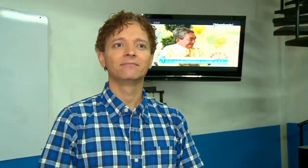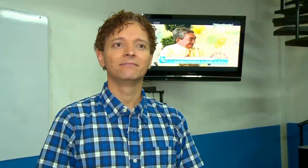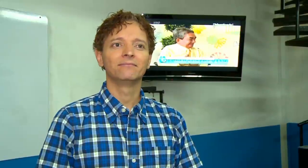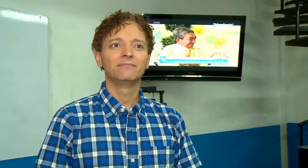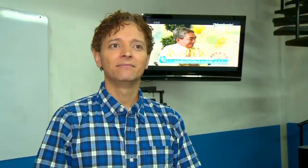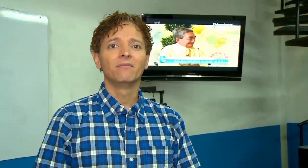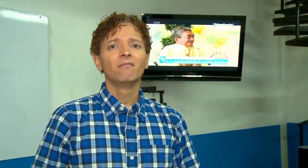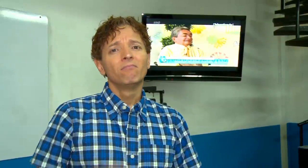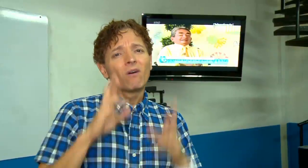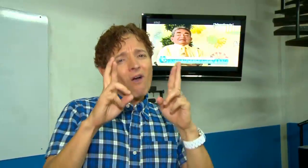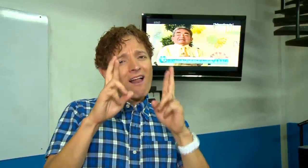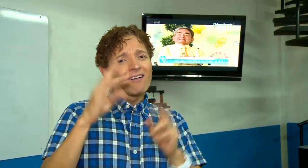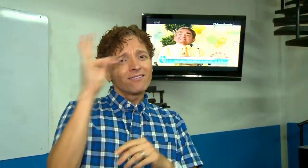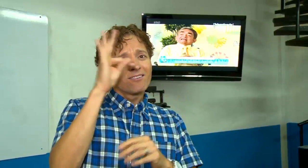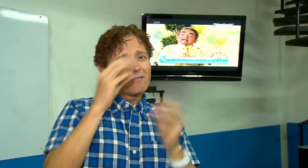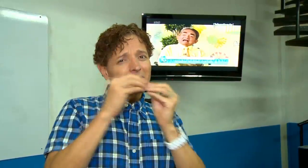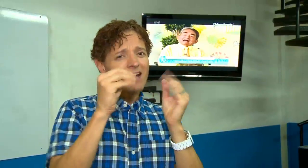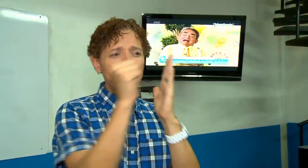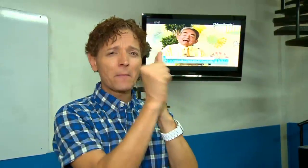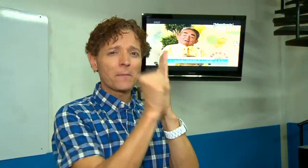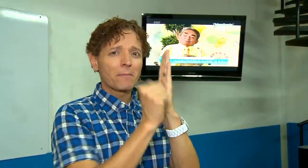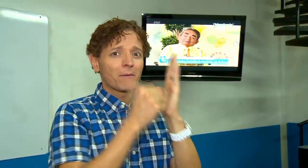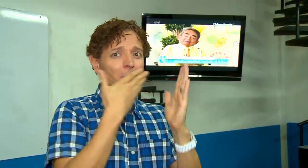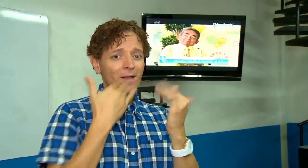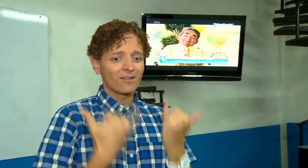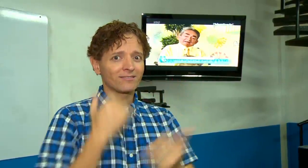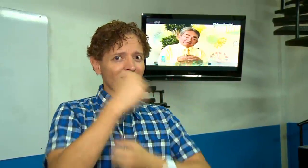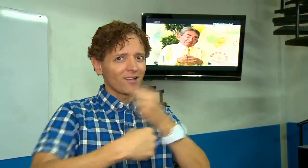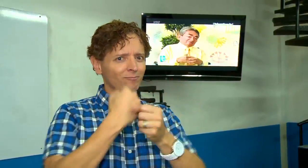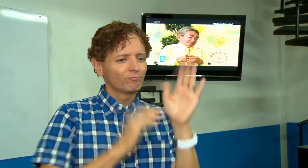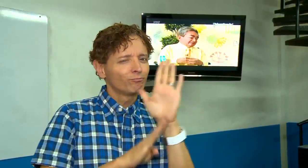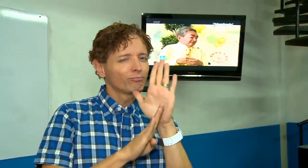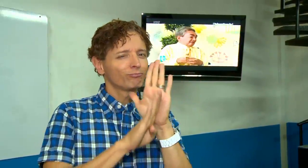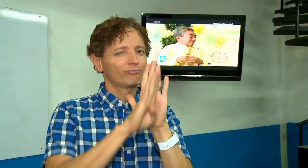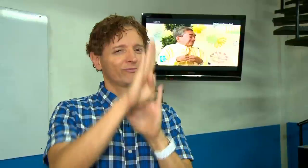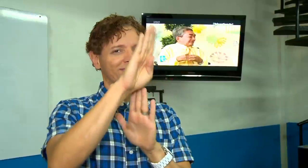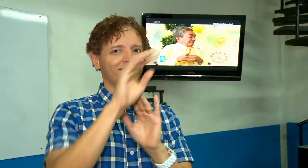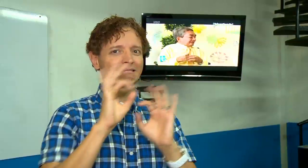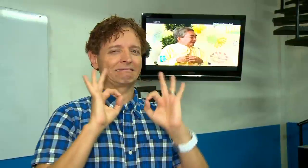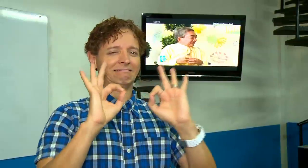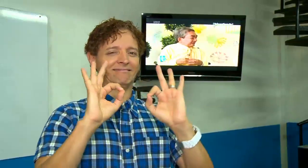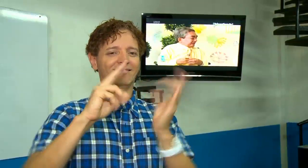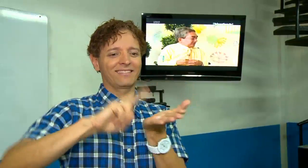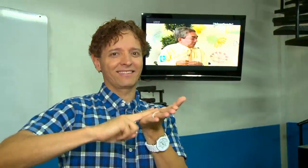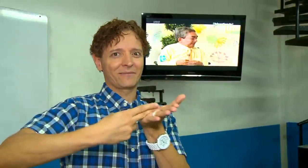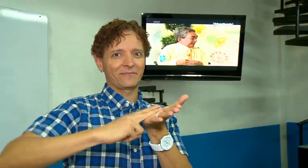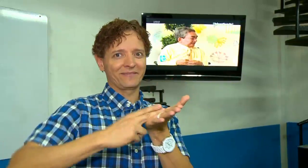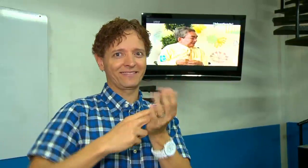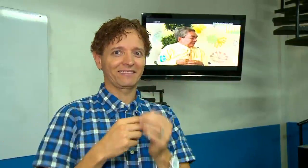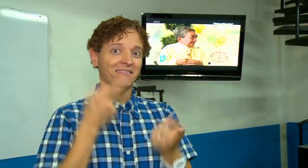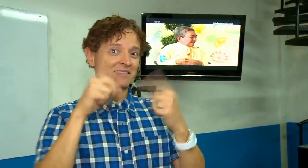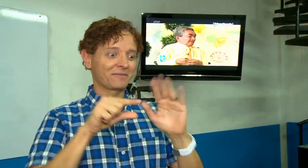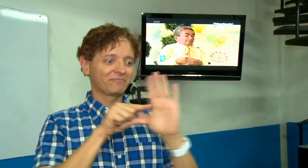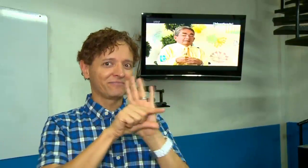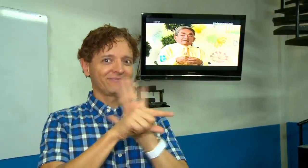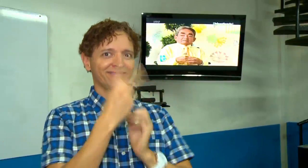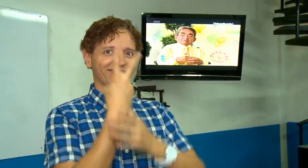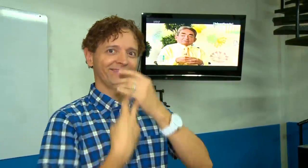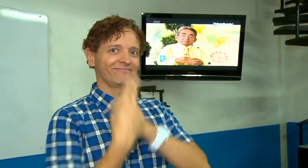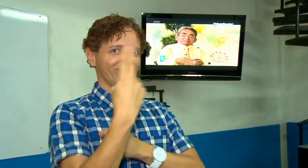ojalá Teleantioquia en la programación pudiera tener el intérprete y el close caution en las dos cosas sería muy